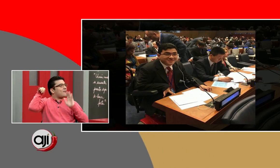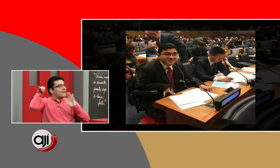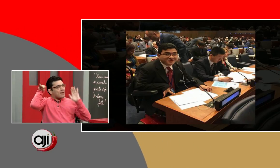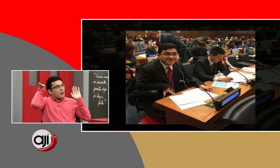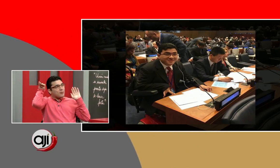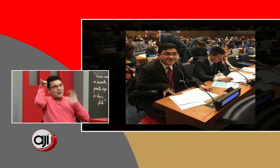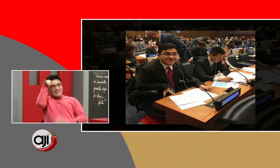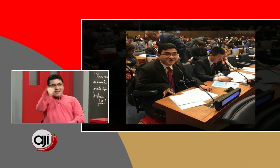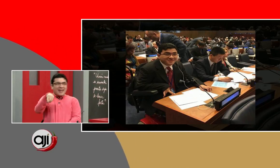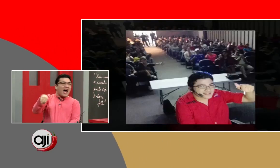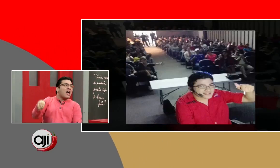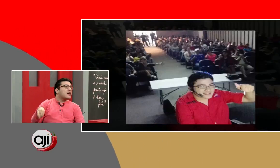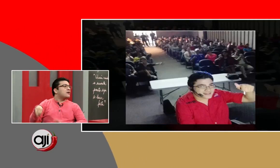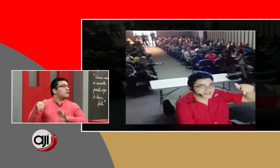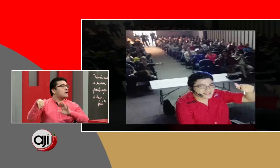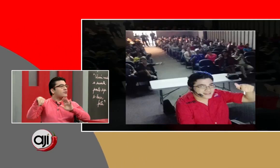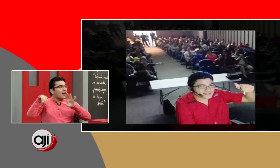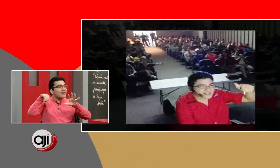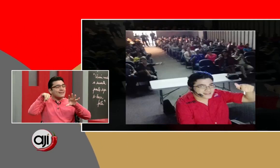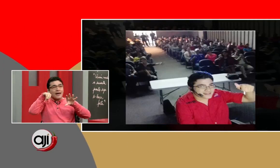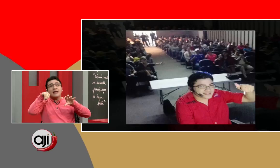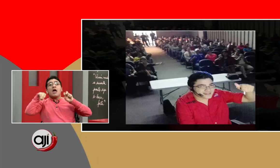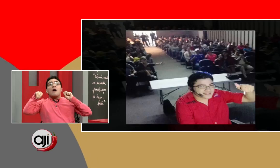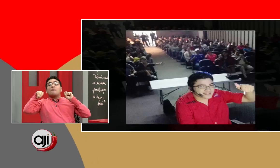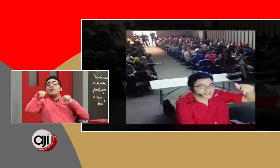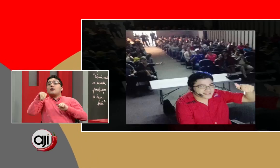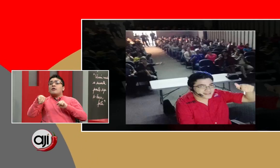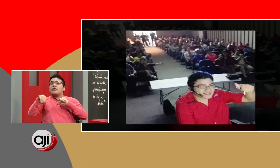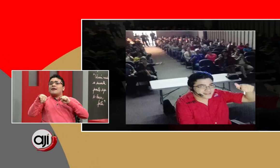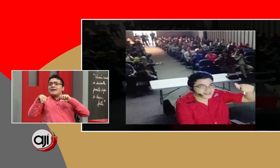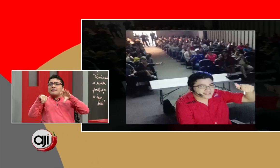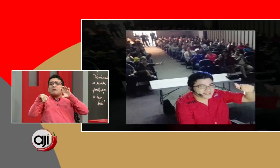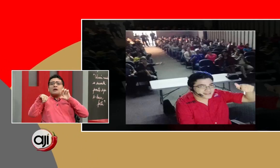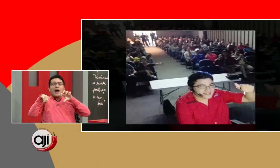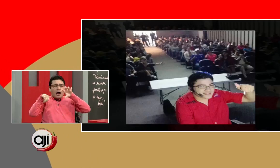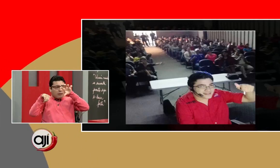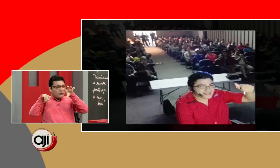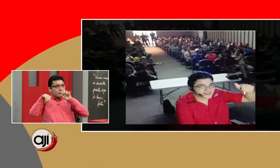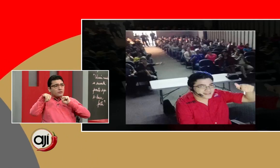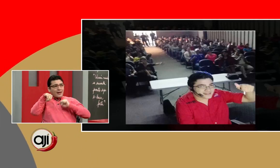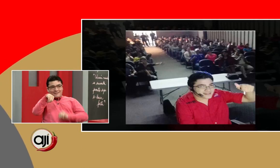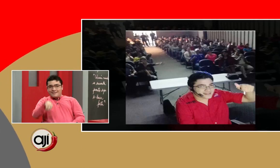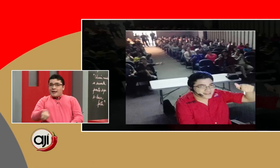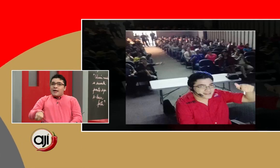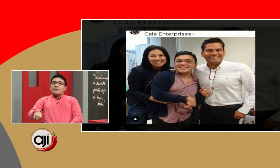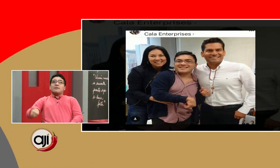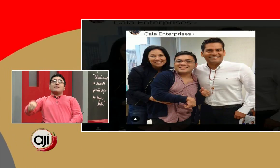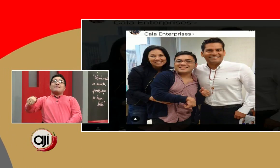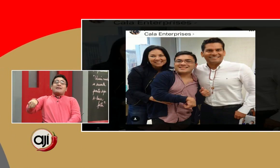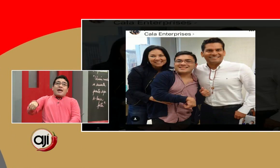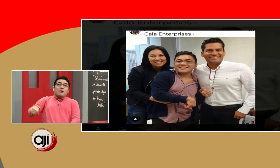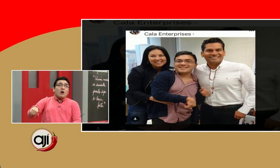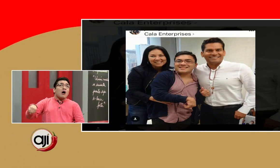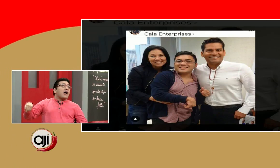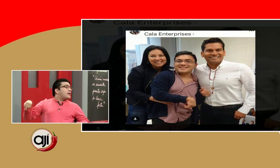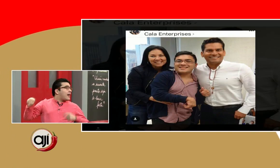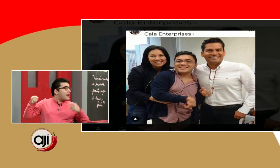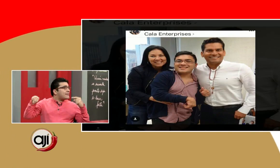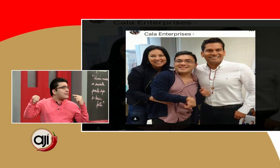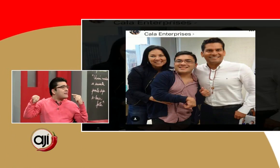pasaba por la cera y bueno, está ahí, está ahí. Pero desde que hacemos las aventuras de mi silla y yo, la gente sí